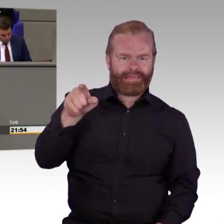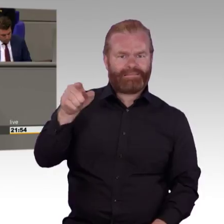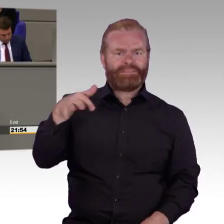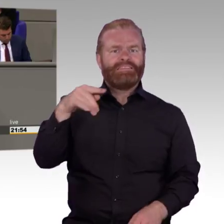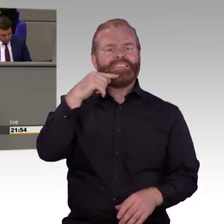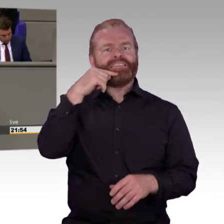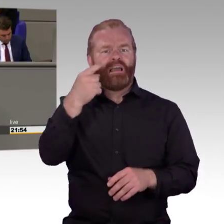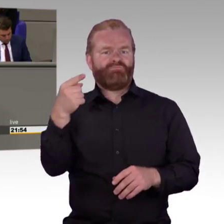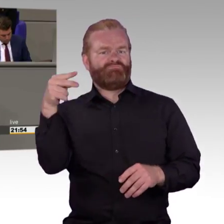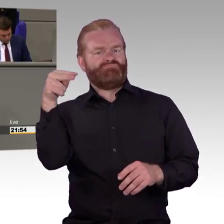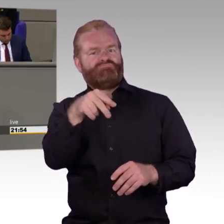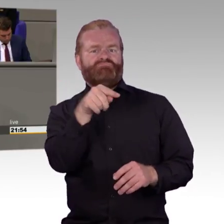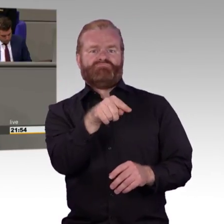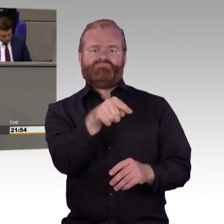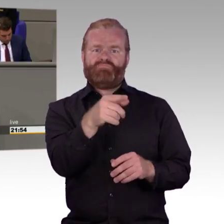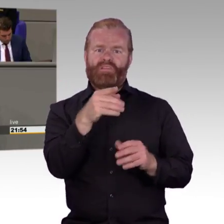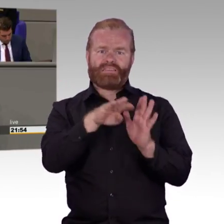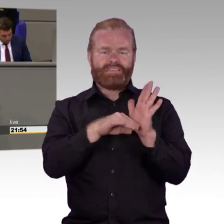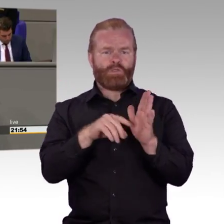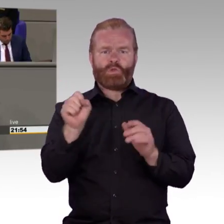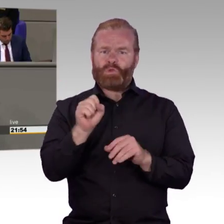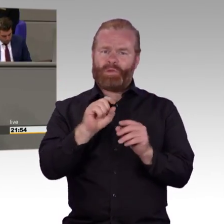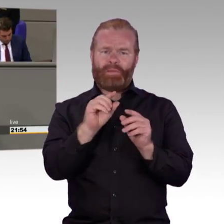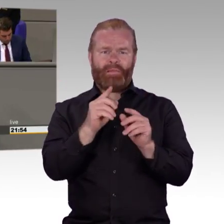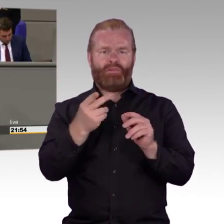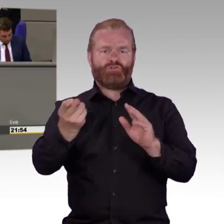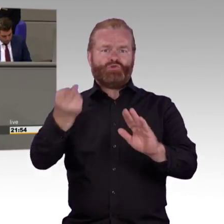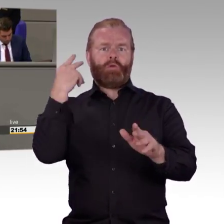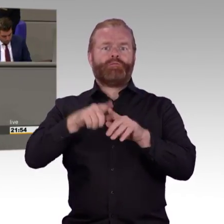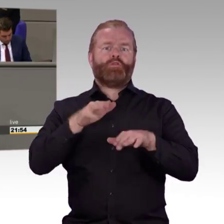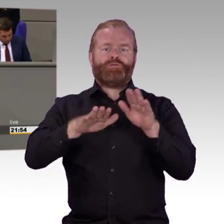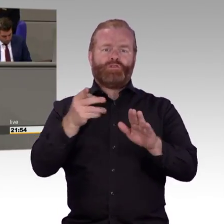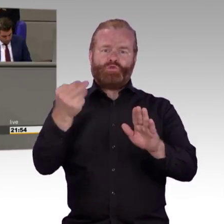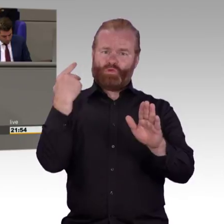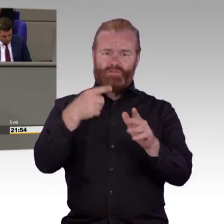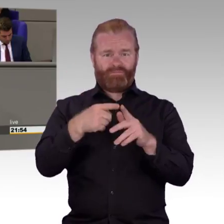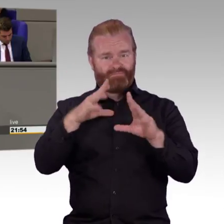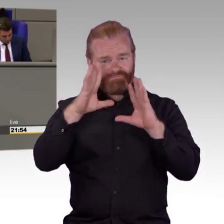der Barrierefreiheit, das ist die gleiche Meinung, die ich auch habe, Frau Kollegin Tack, ist das nicht.